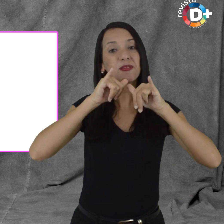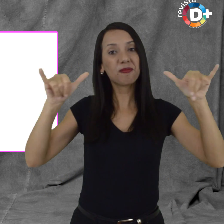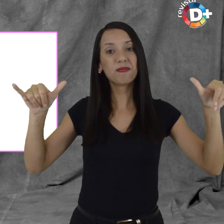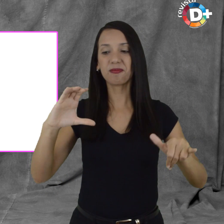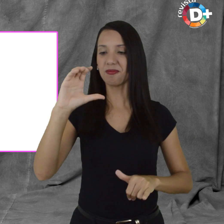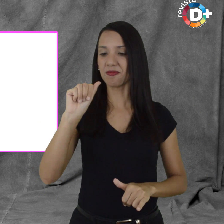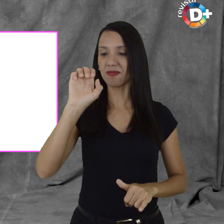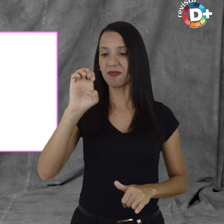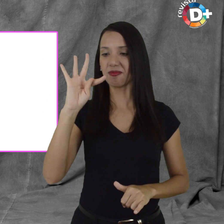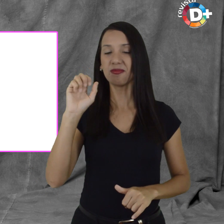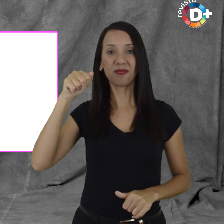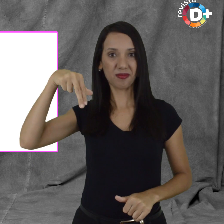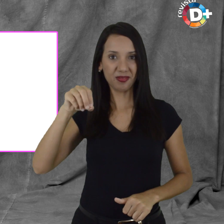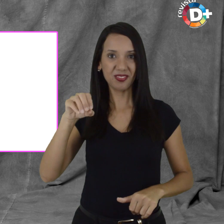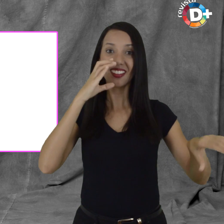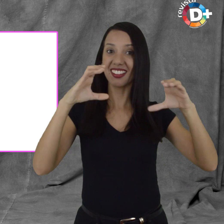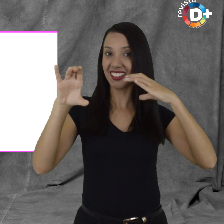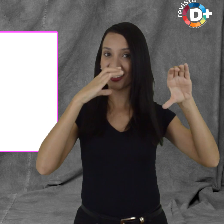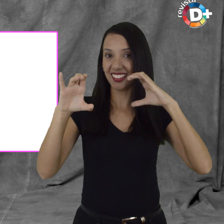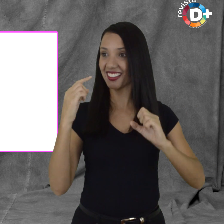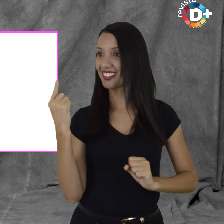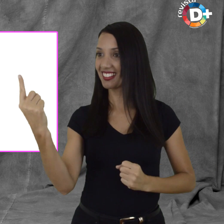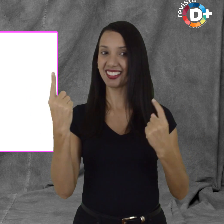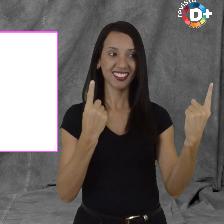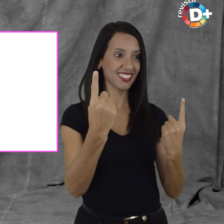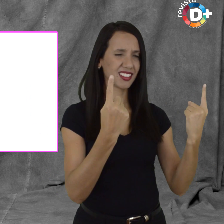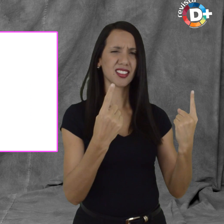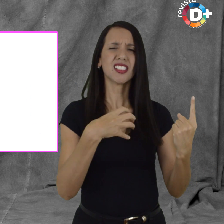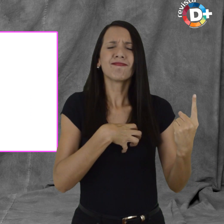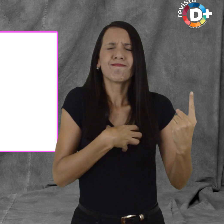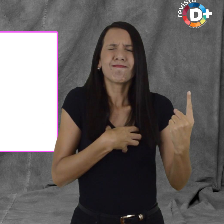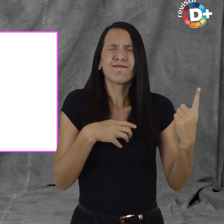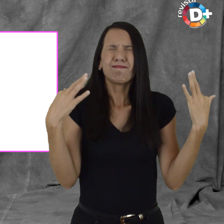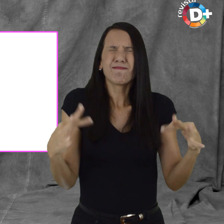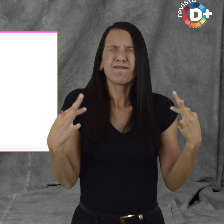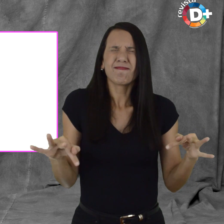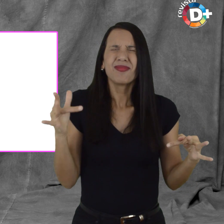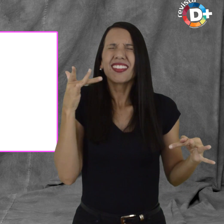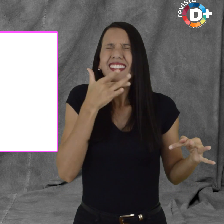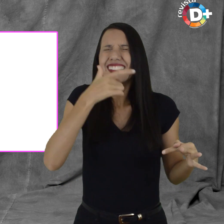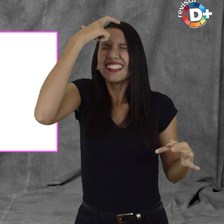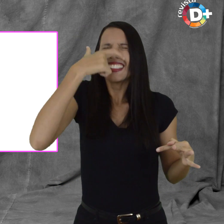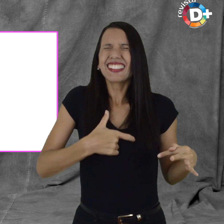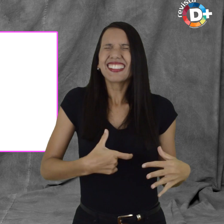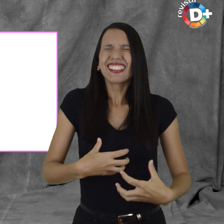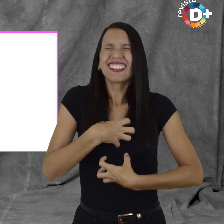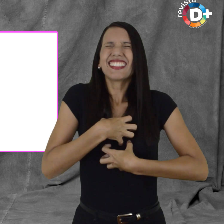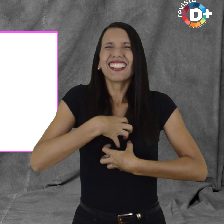iludir. Cada um sabe a dor e a delícia de ser o que é. Em